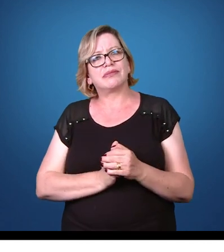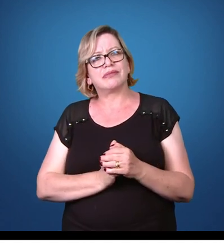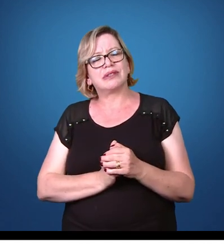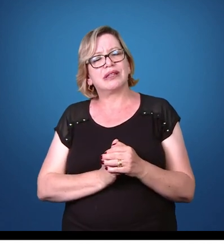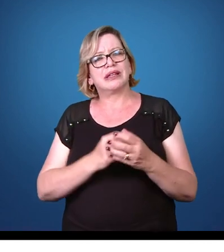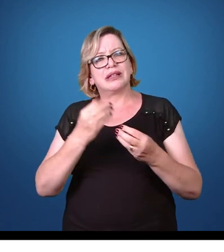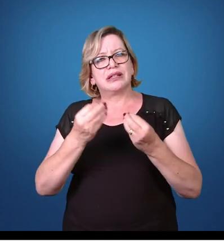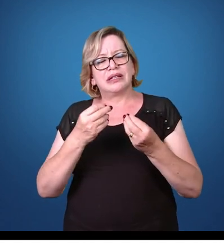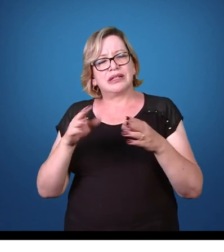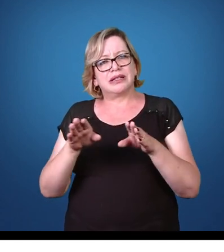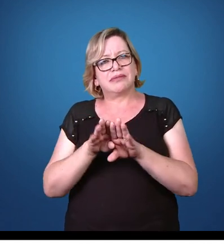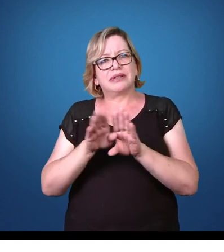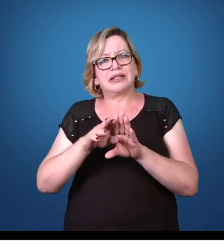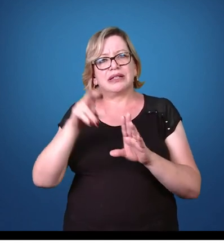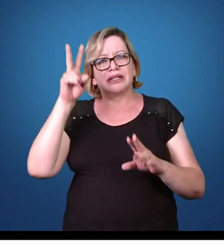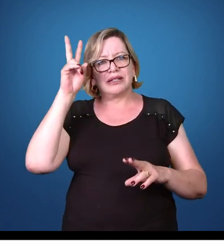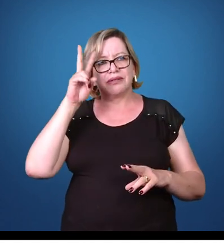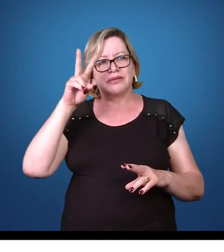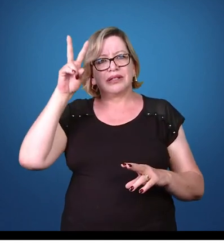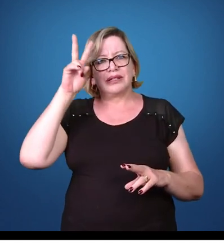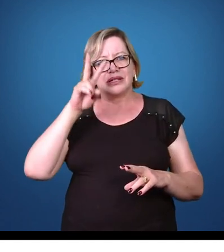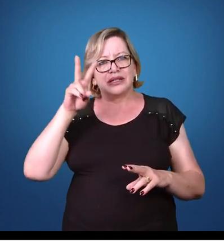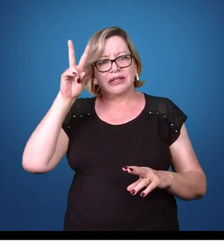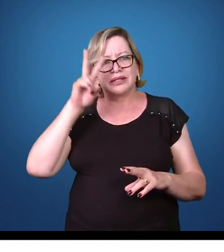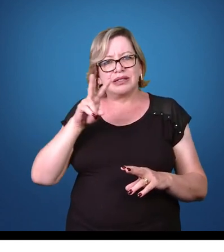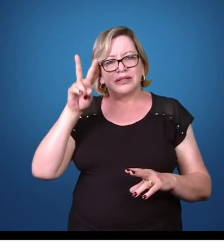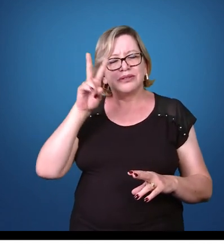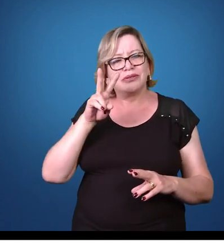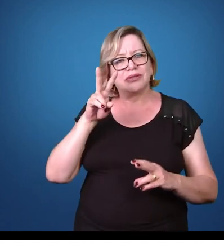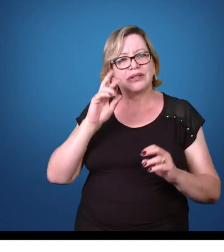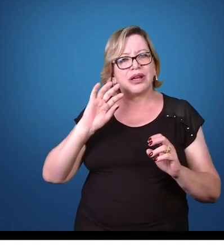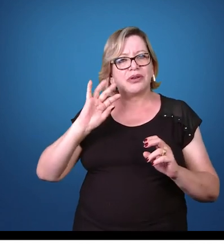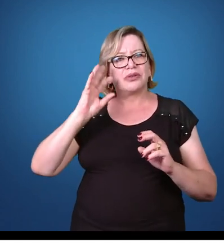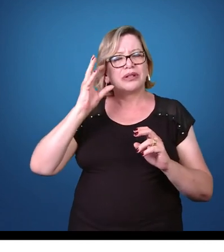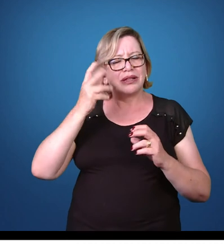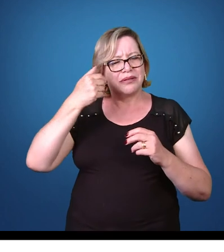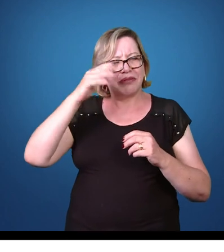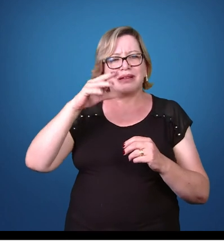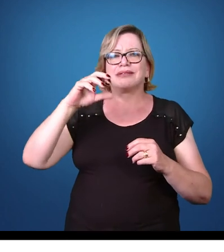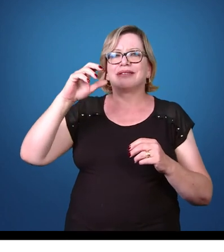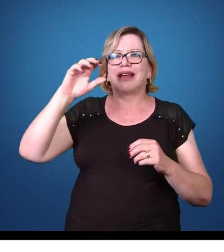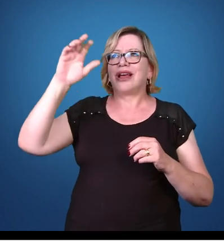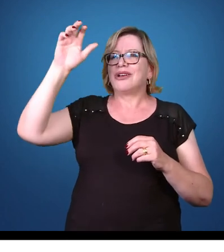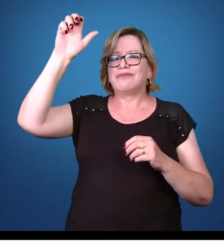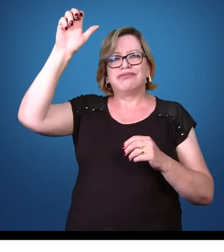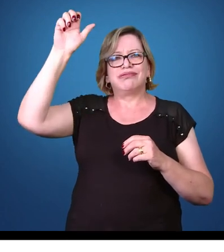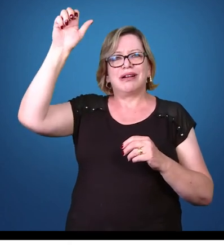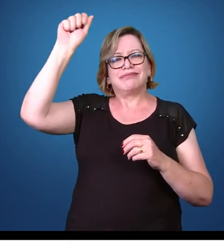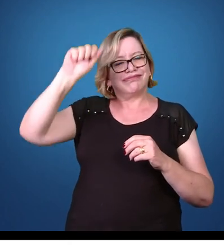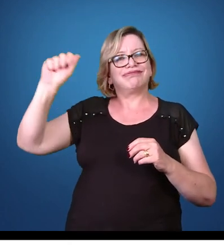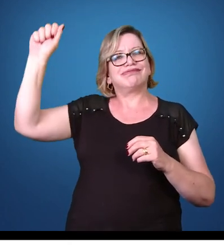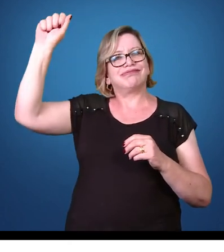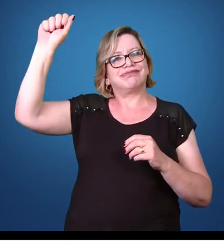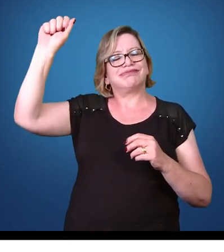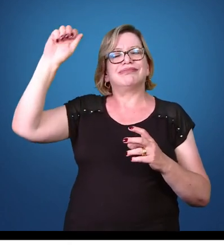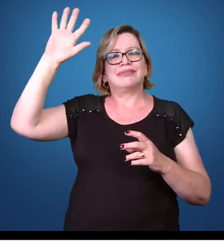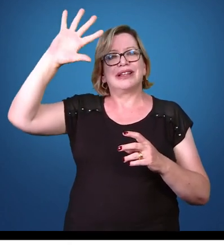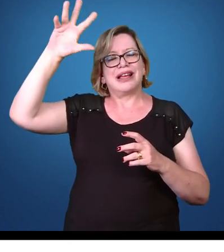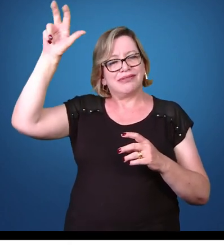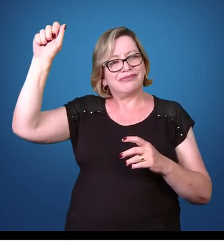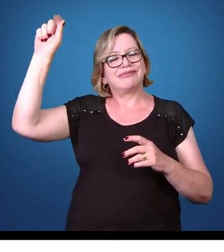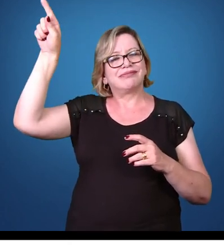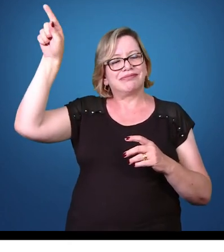E lembrando que P ou vale, ele ocorre mais no continente africano, não muito comum aqui no Brasil.